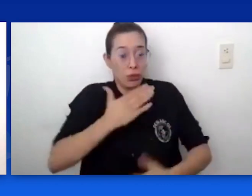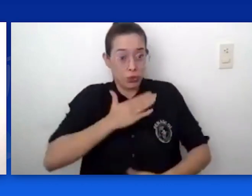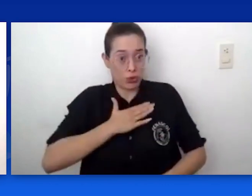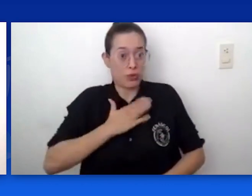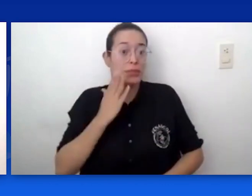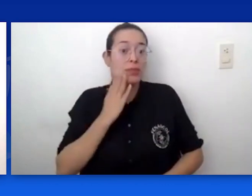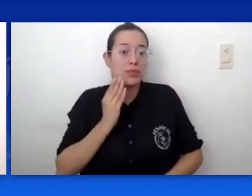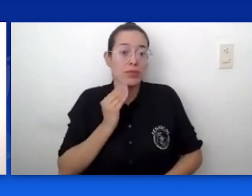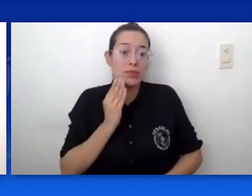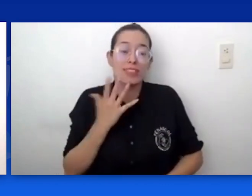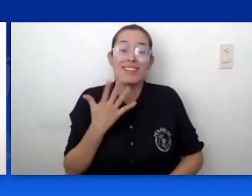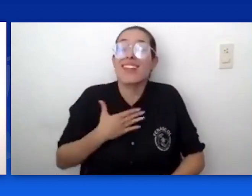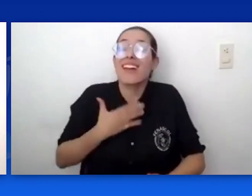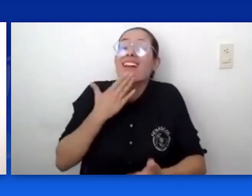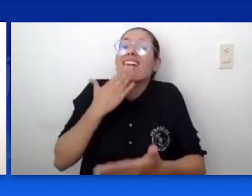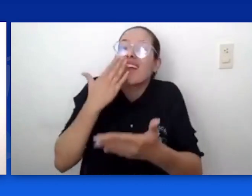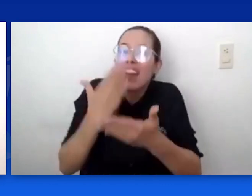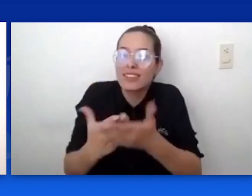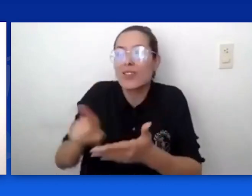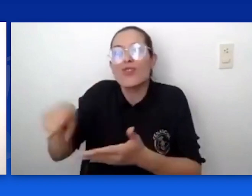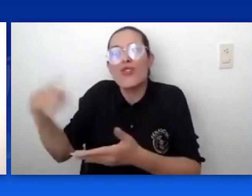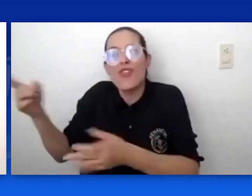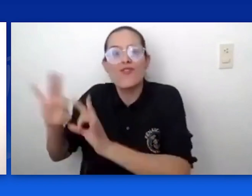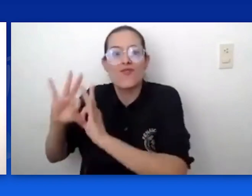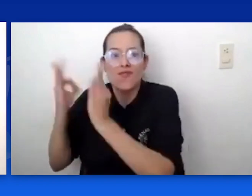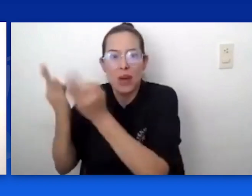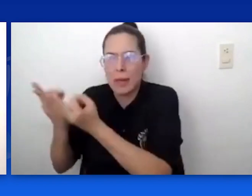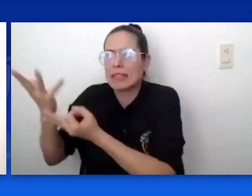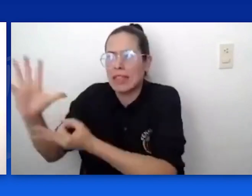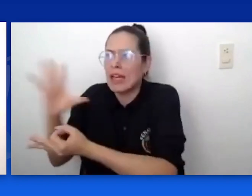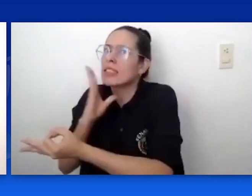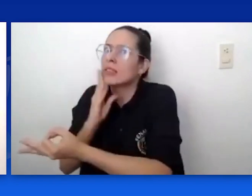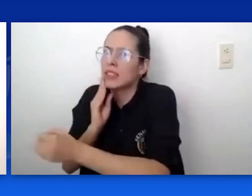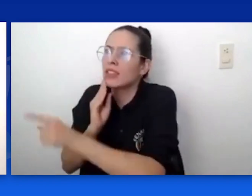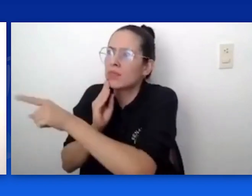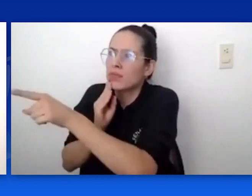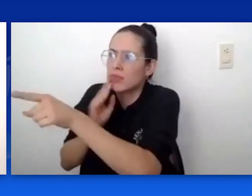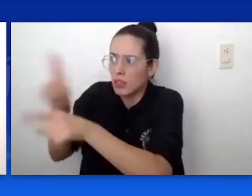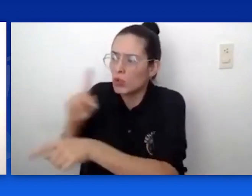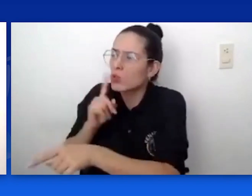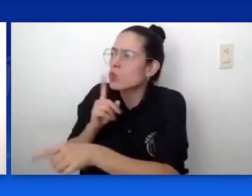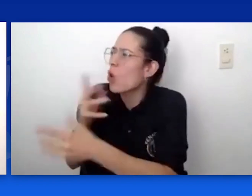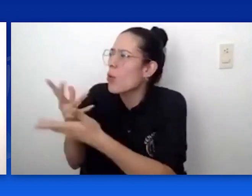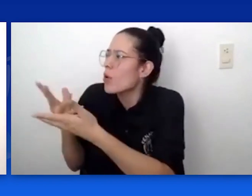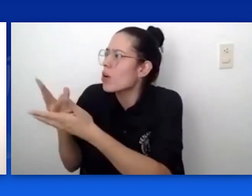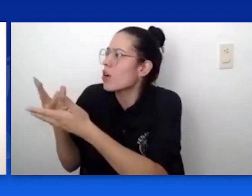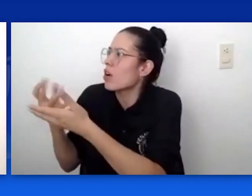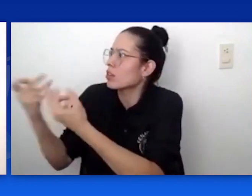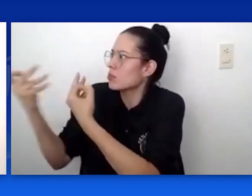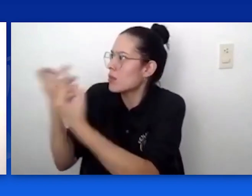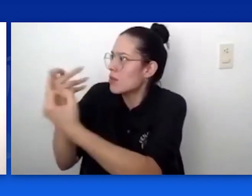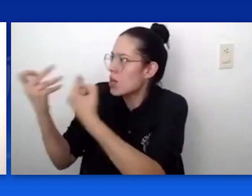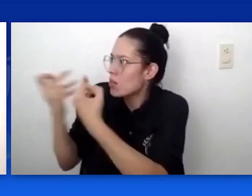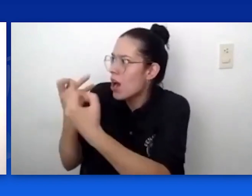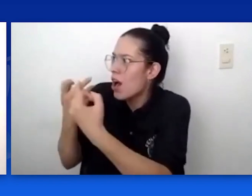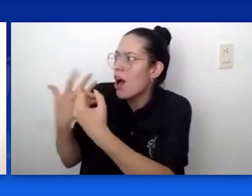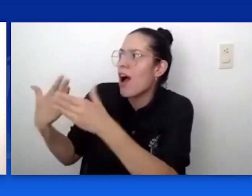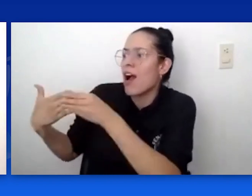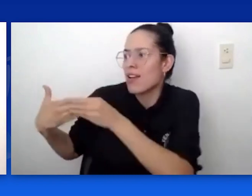a las experiencias de familias que he conocido, estoy en este momento trabajando para precisamente